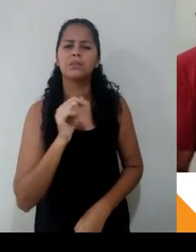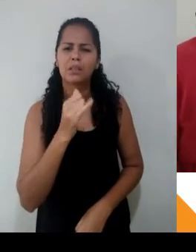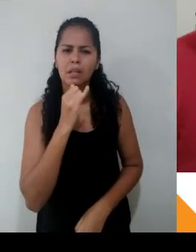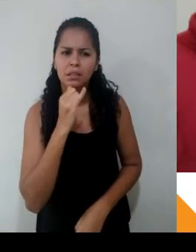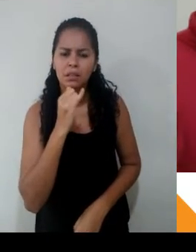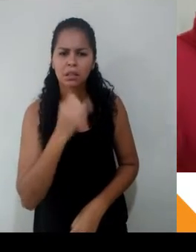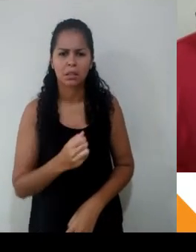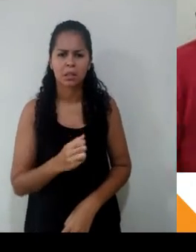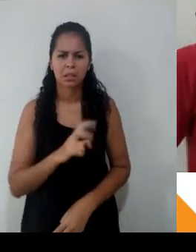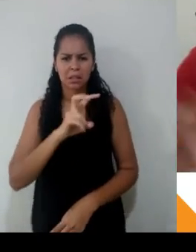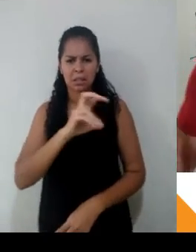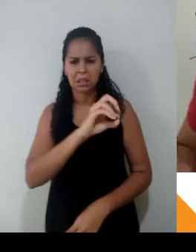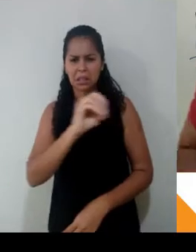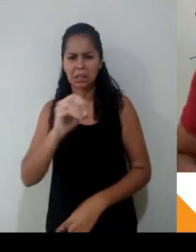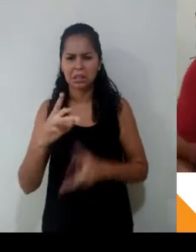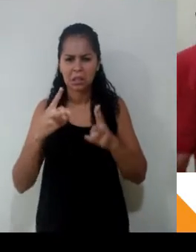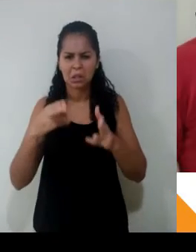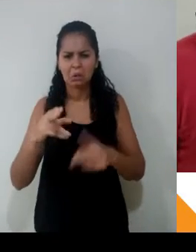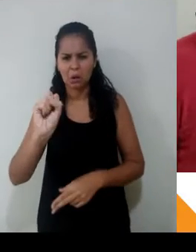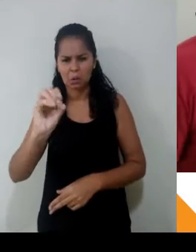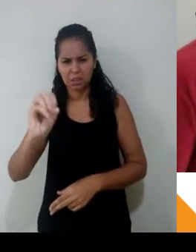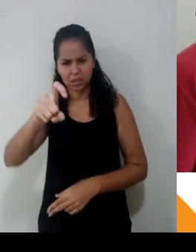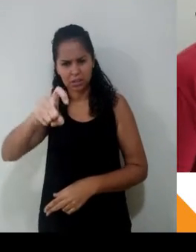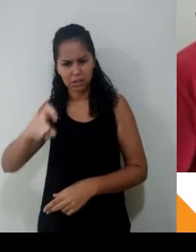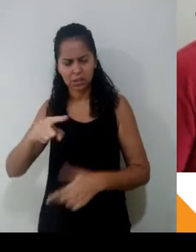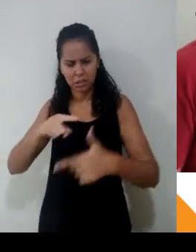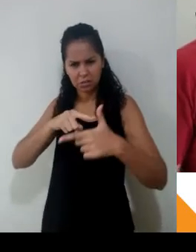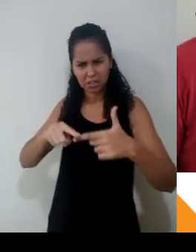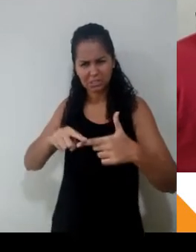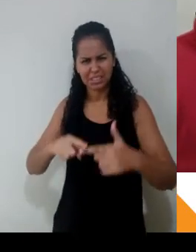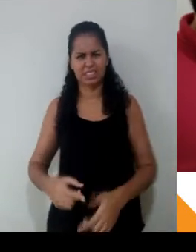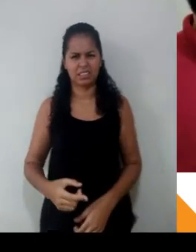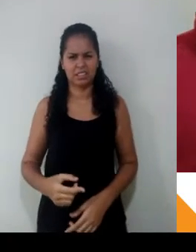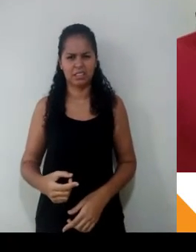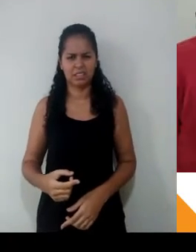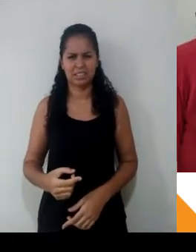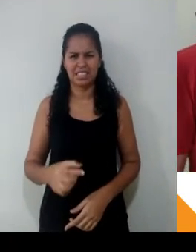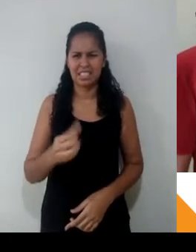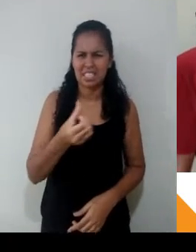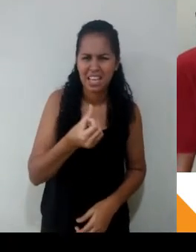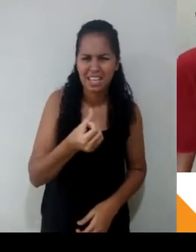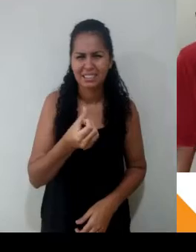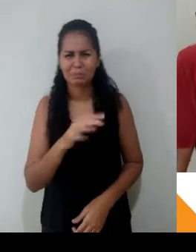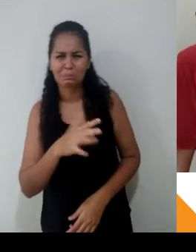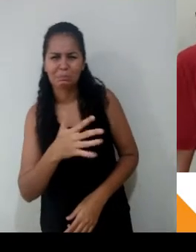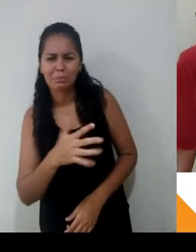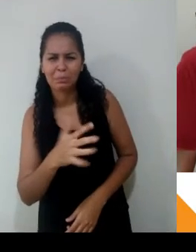6, 6 e pouco, algo do tipo. Ou seja, você está falando que se aumentar a velocidade, teu tempo aumenta. Não, não é isso, tá vendo,